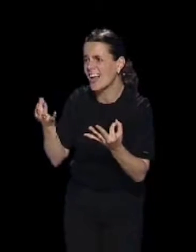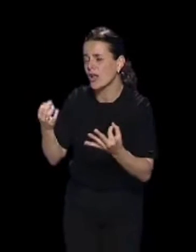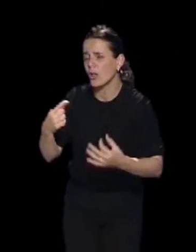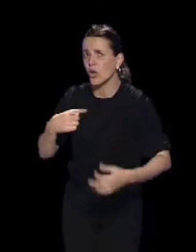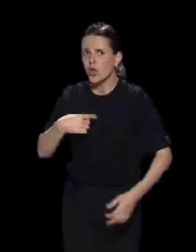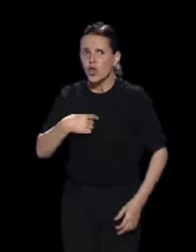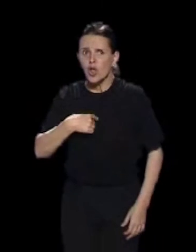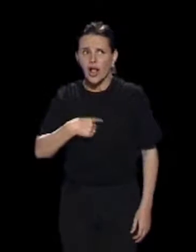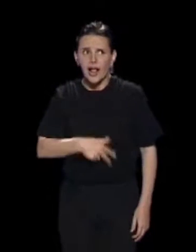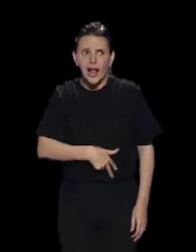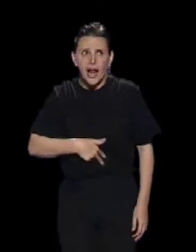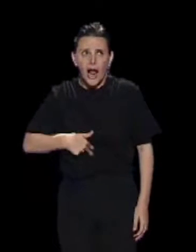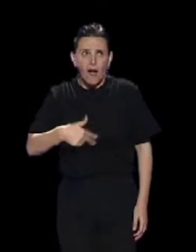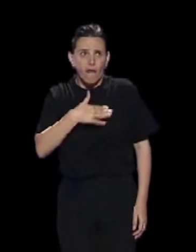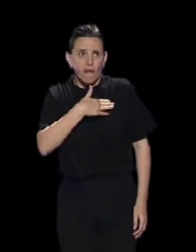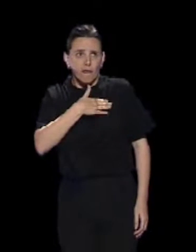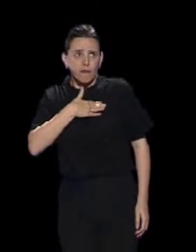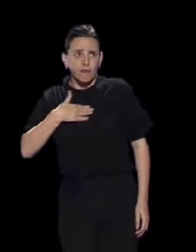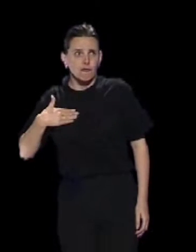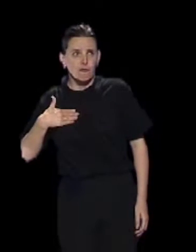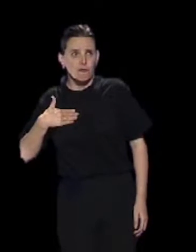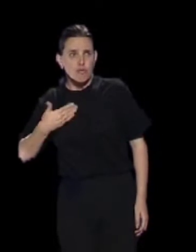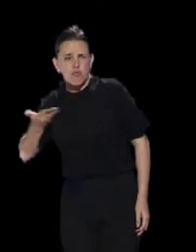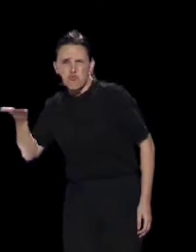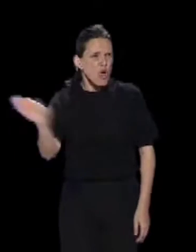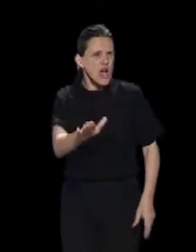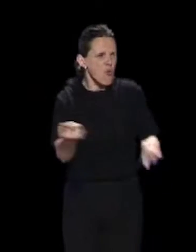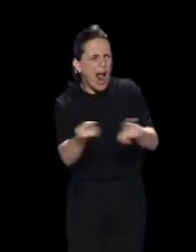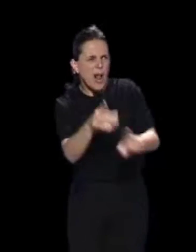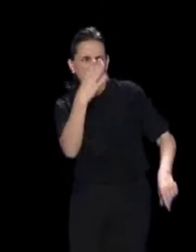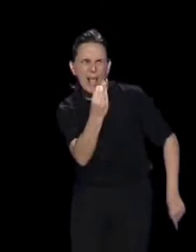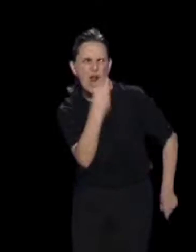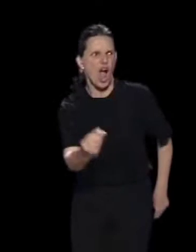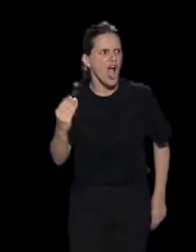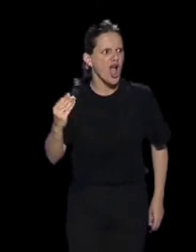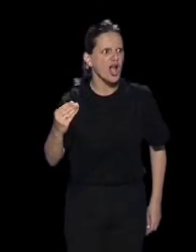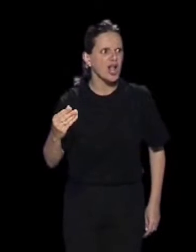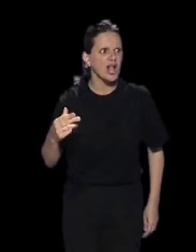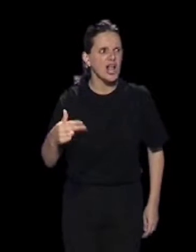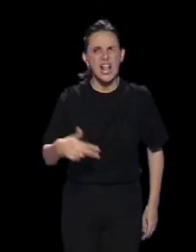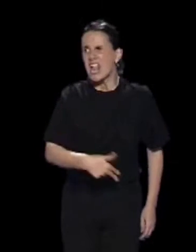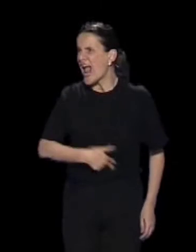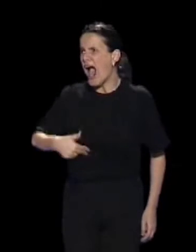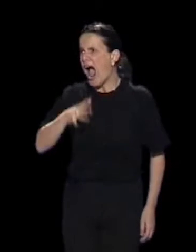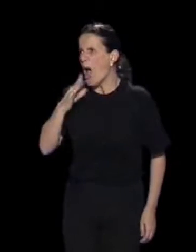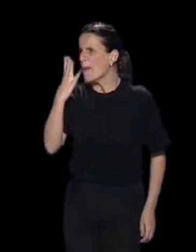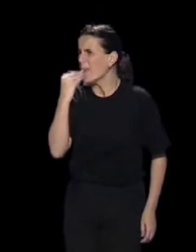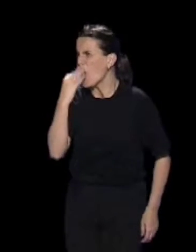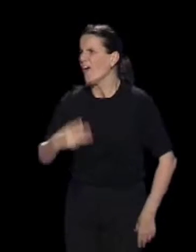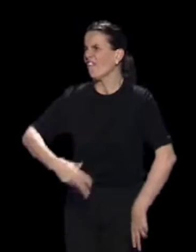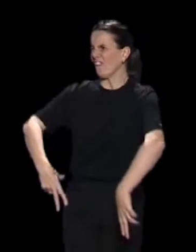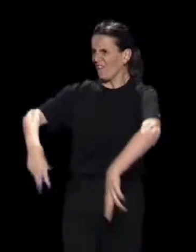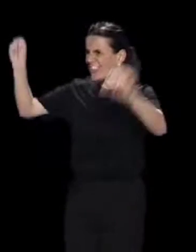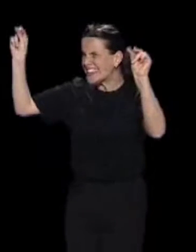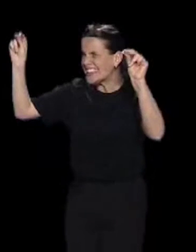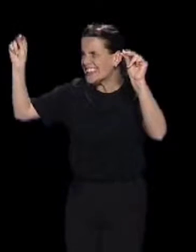quiere el general? Morirse como un perro desea el general Ya no existen los